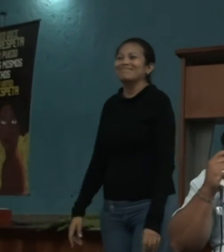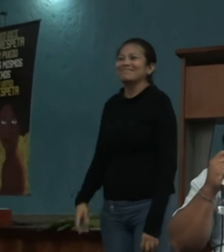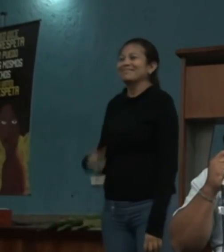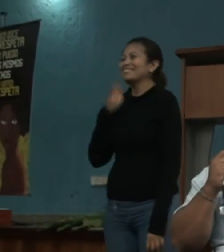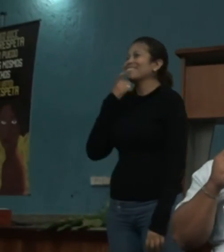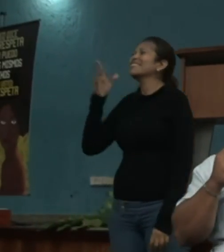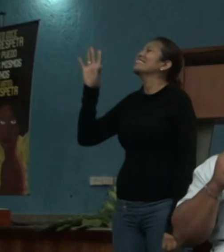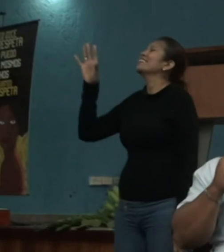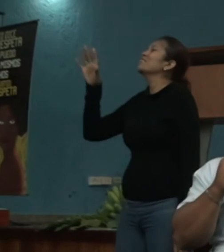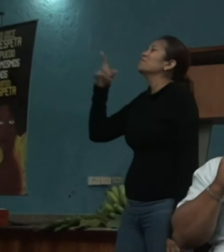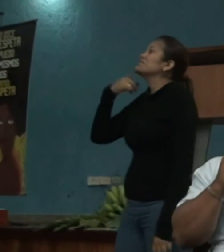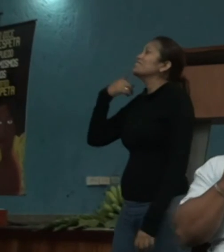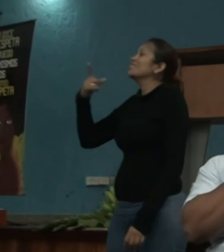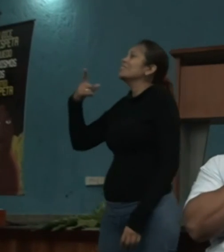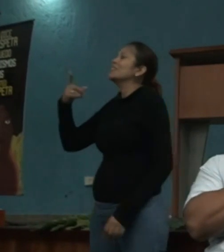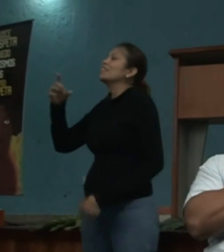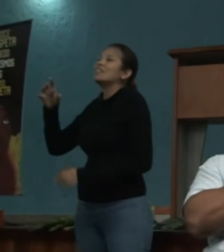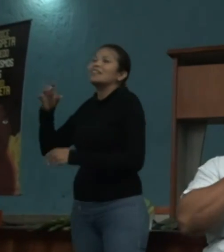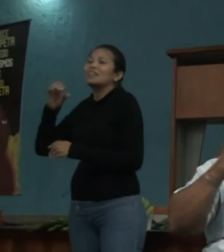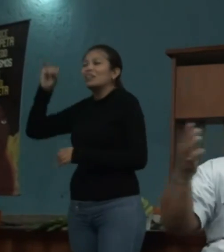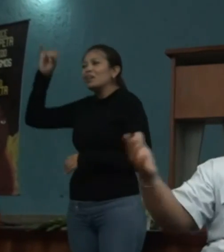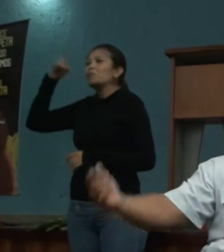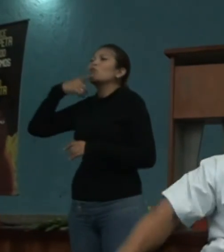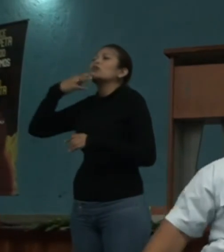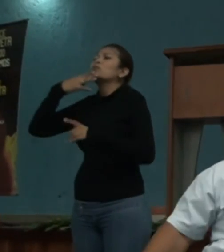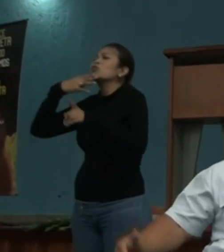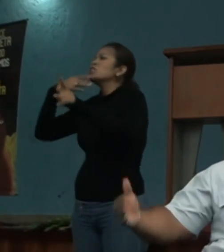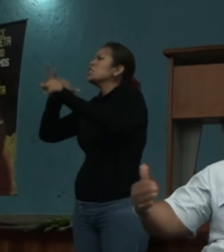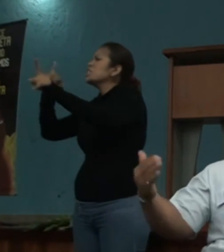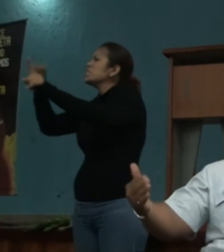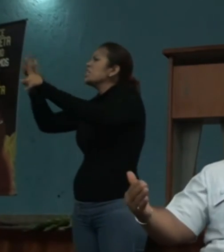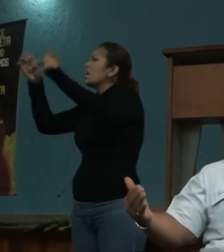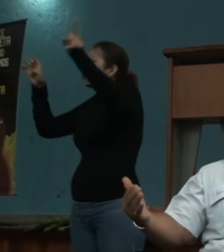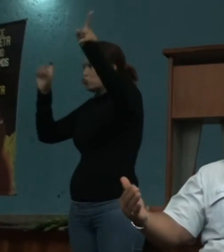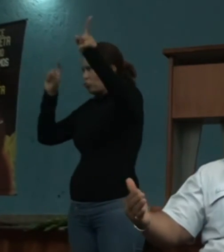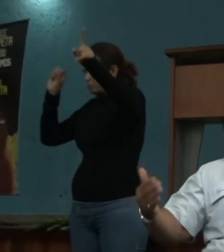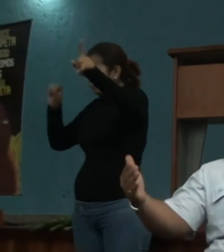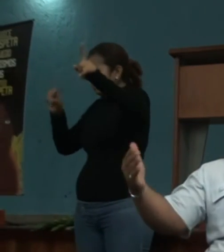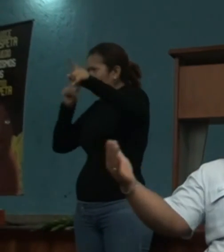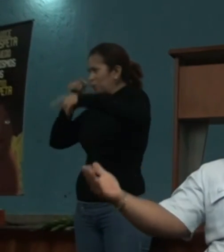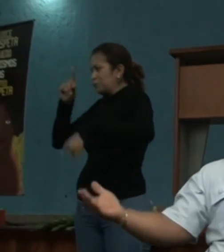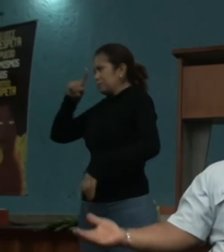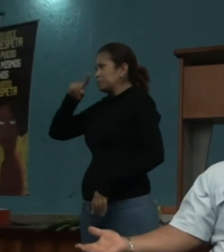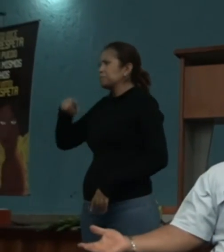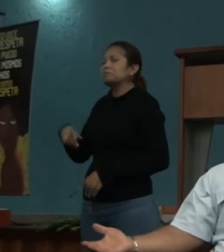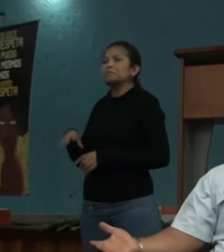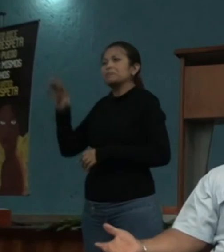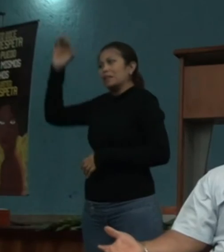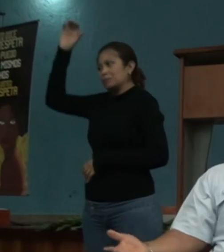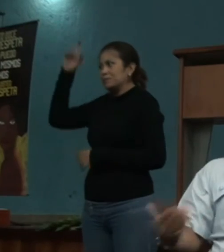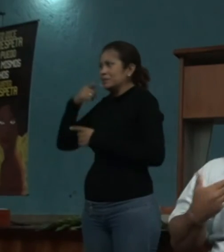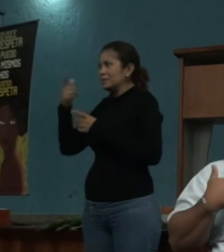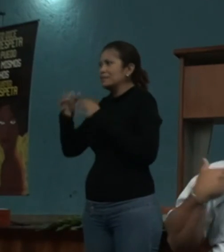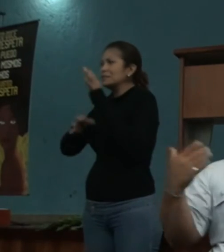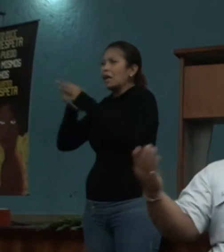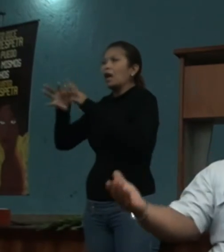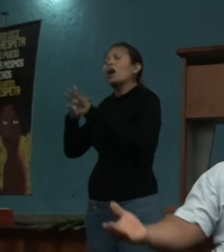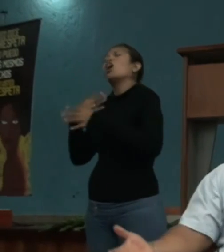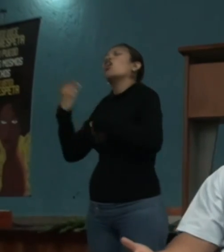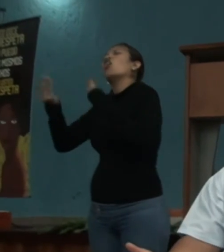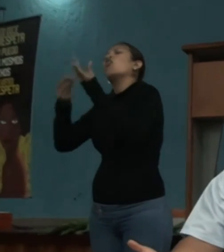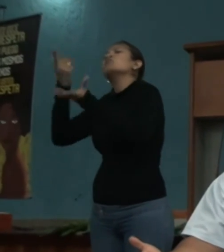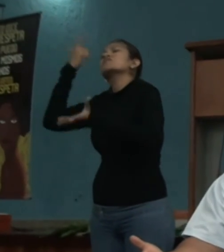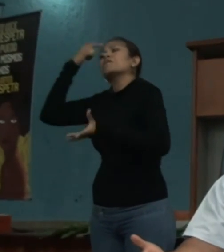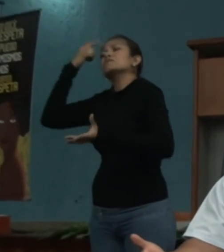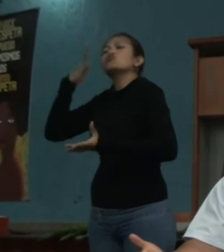inútil, ¿no? ¿Cómo sabes que yo soy, o no soy capaz, de realizar tal cual actividad, si no me dan la